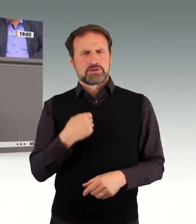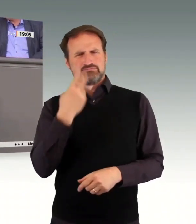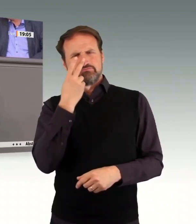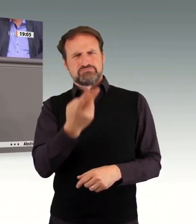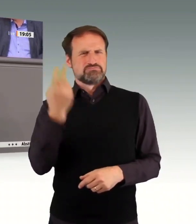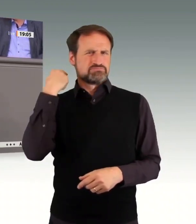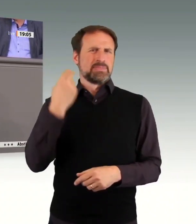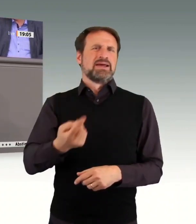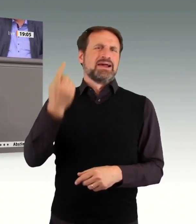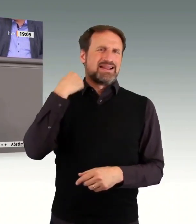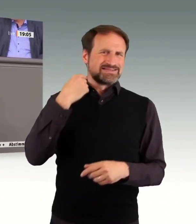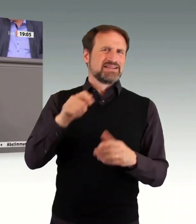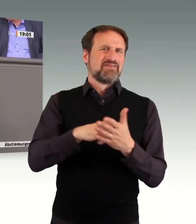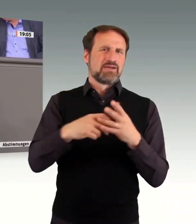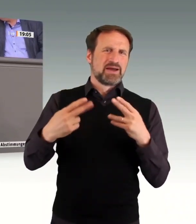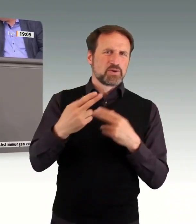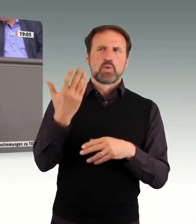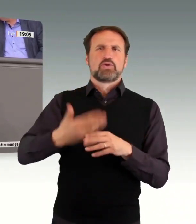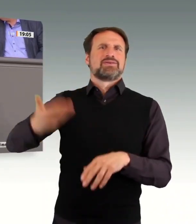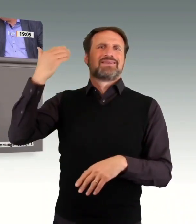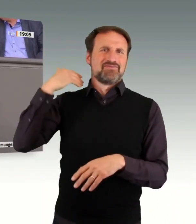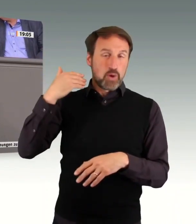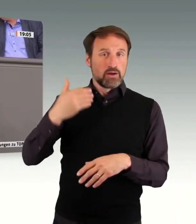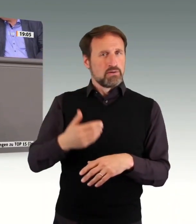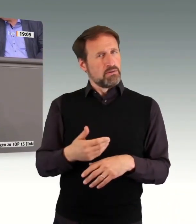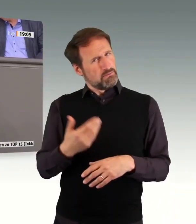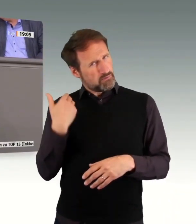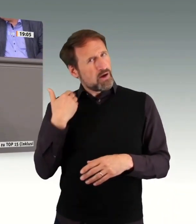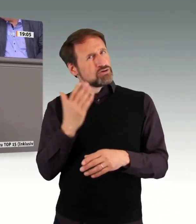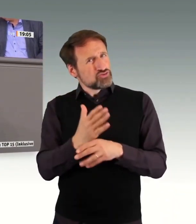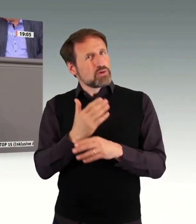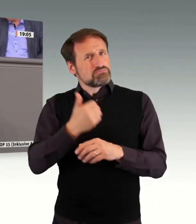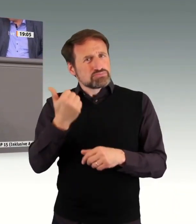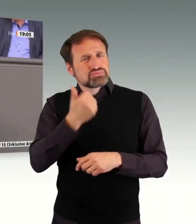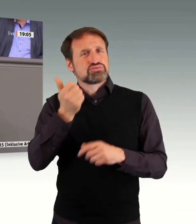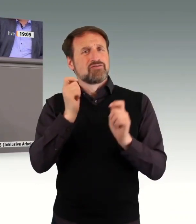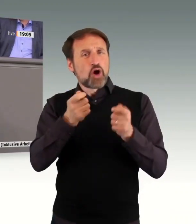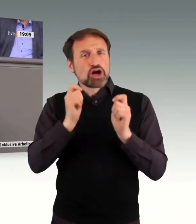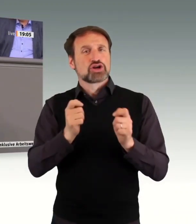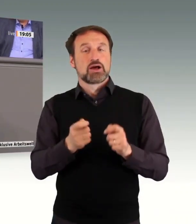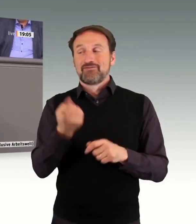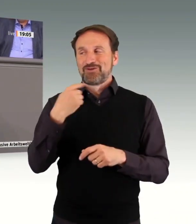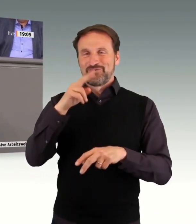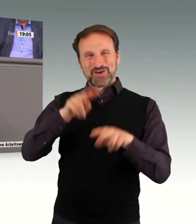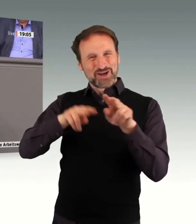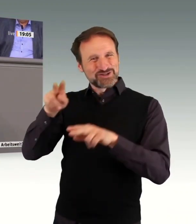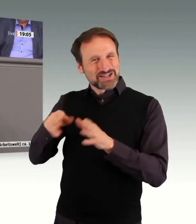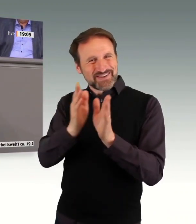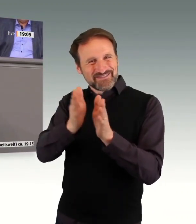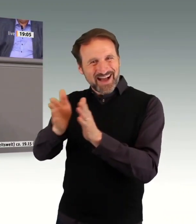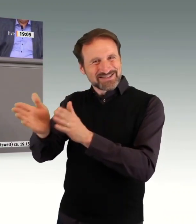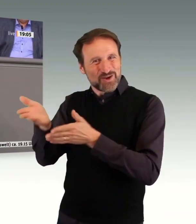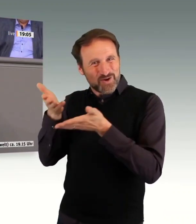zurückschauen, werden Sie feststellen, da gab es schon ähnlich gute Vorschläge von unterschiedlichen Fraktionen hier aus dem Haus. Die